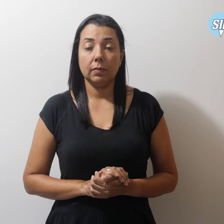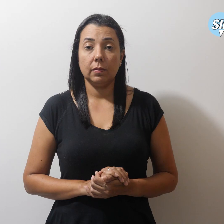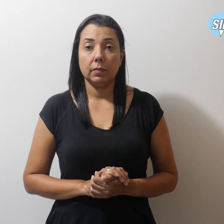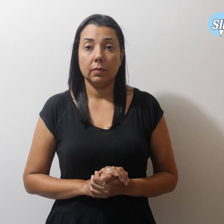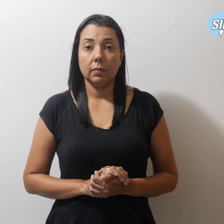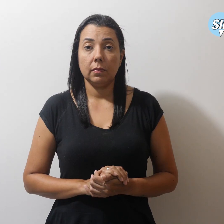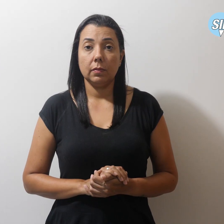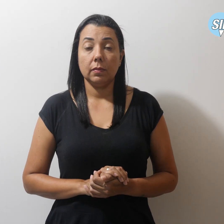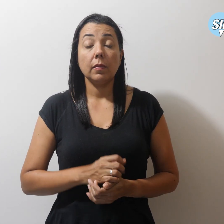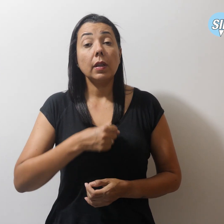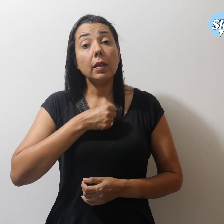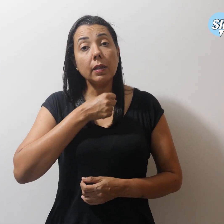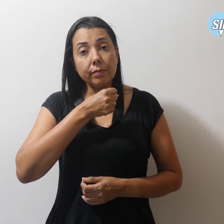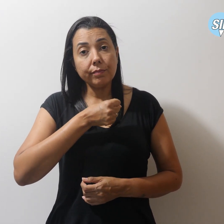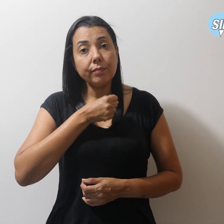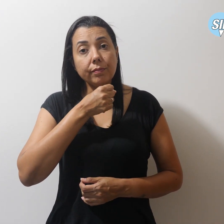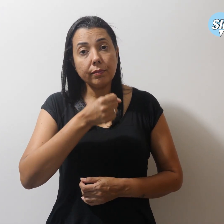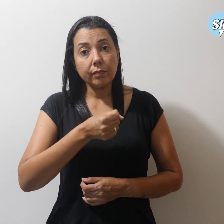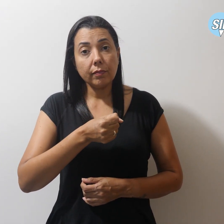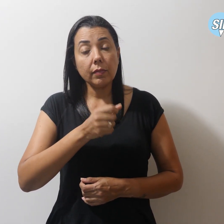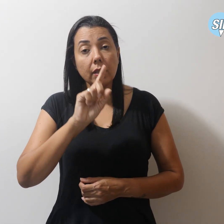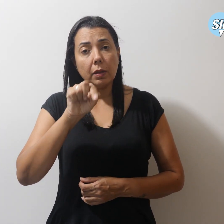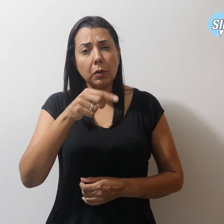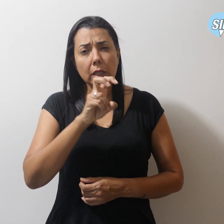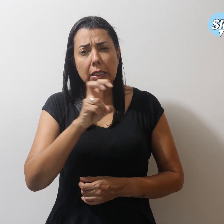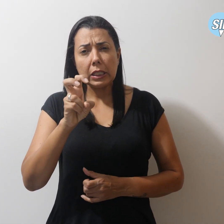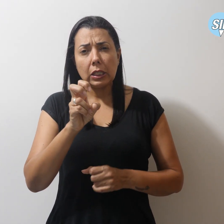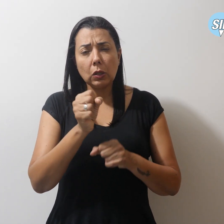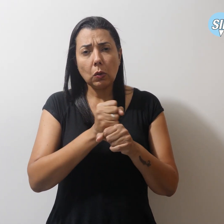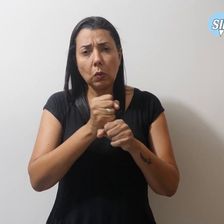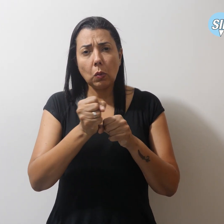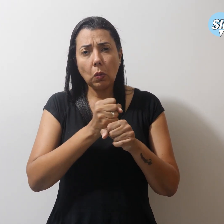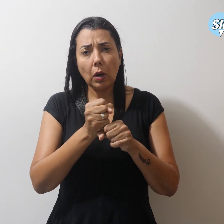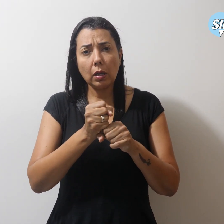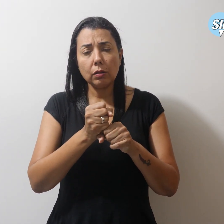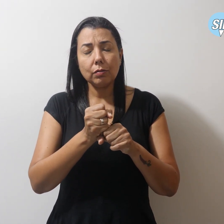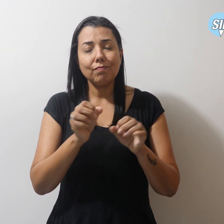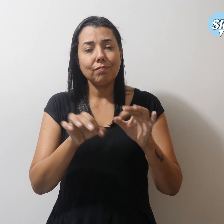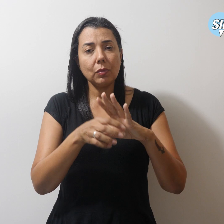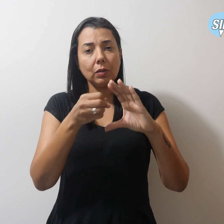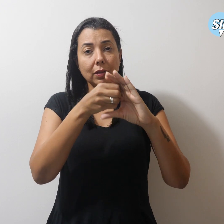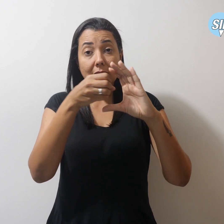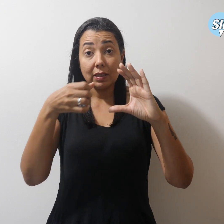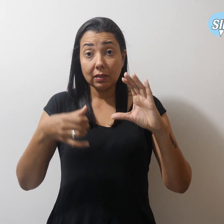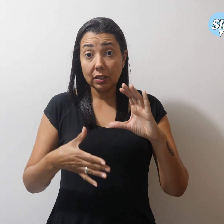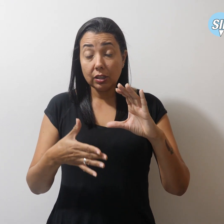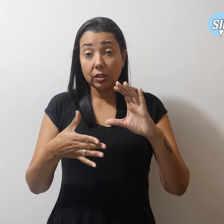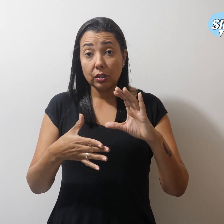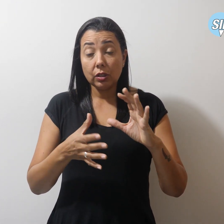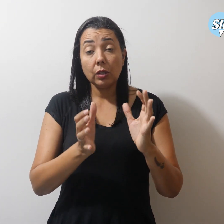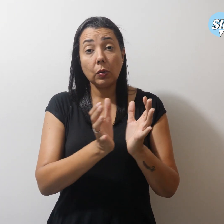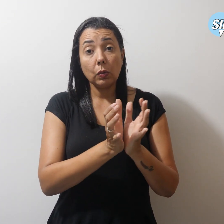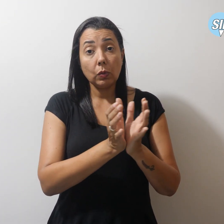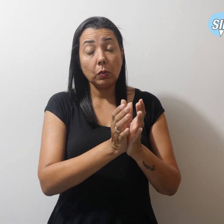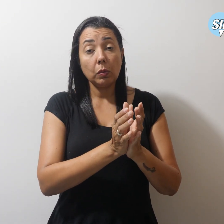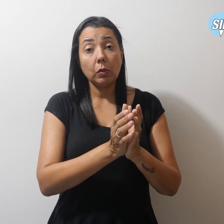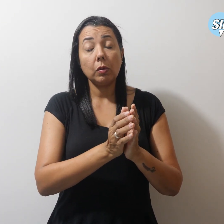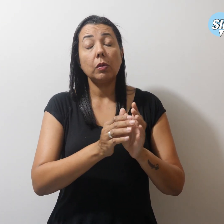Entrevista. Após cinco anos descaracterizada, Comissão de Anistia retoma a